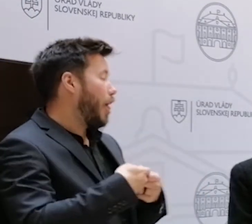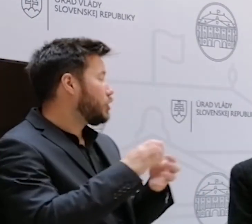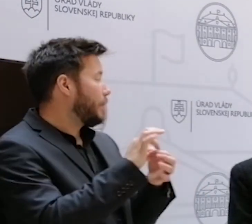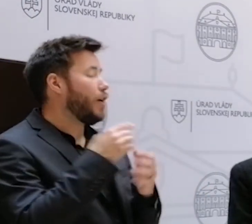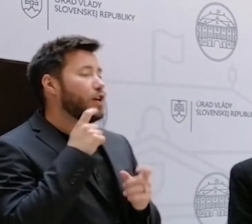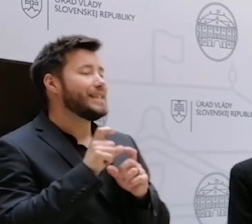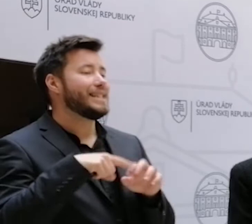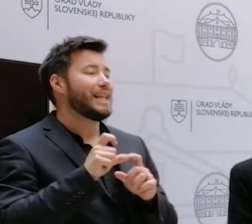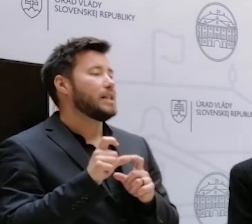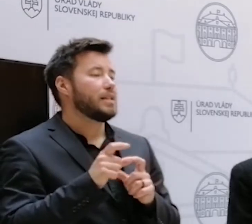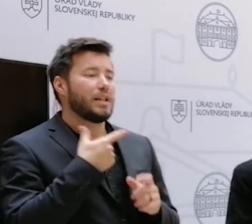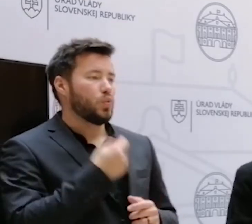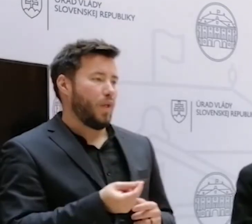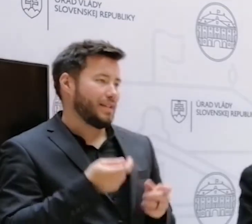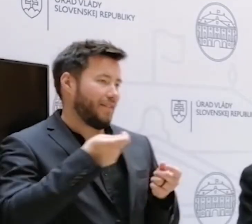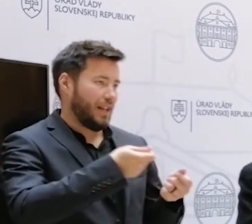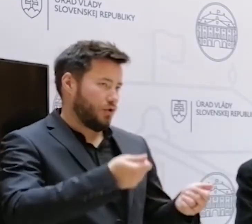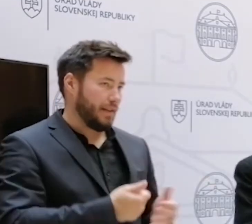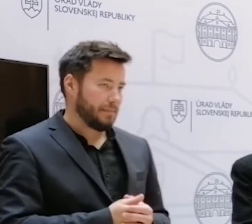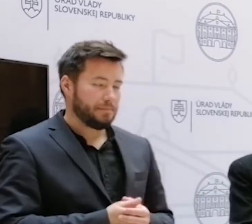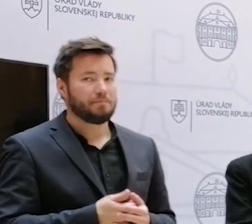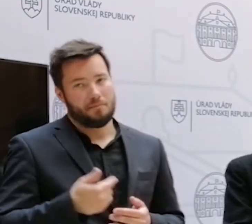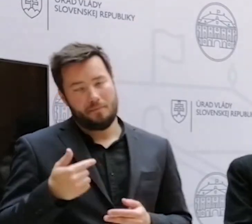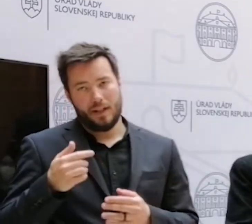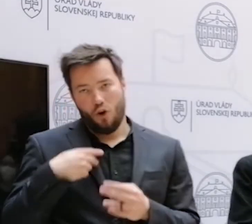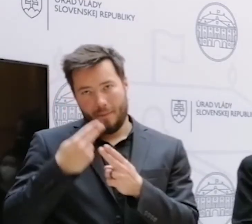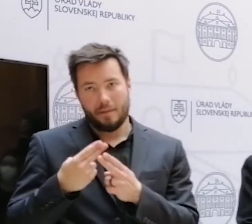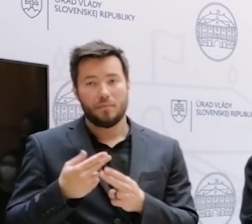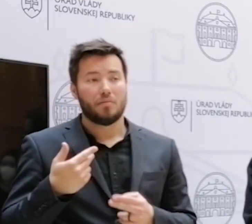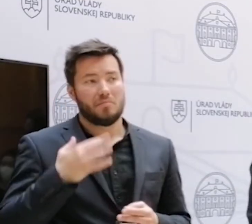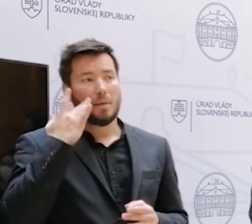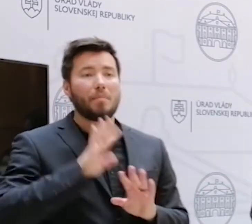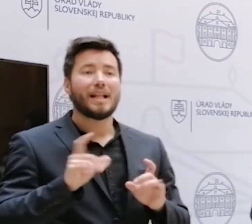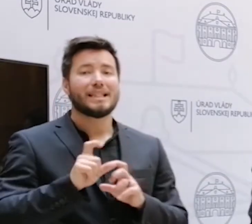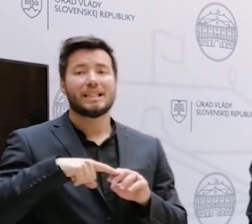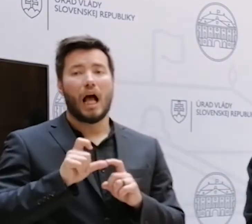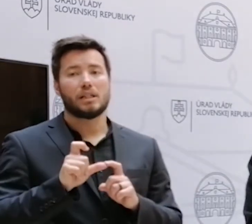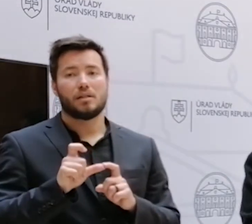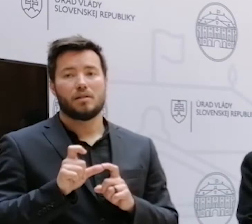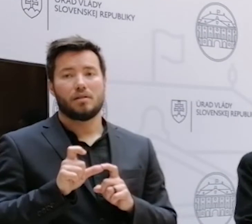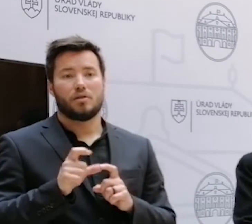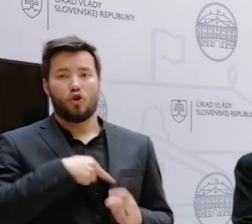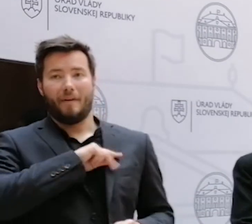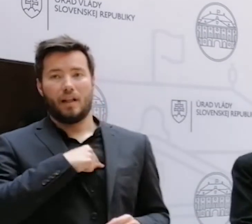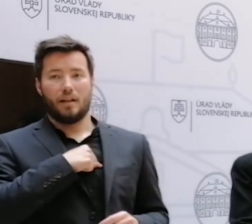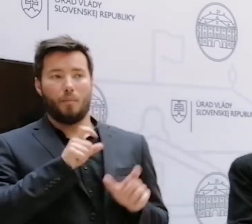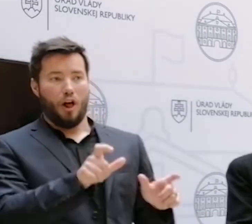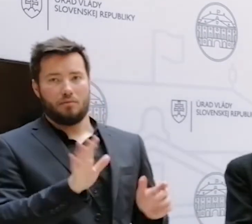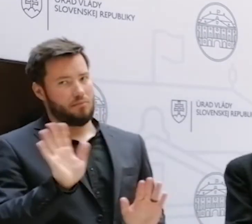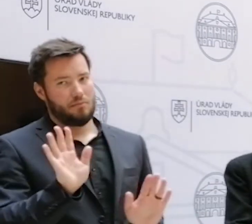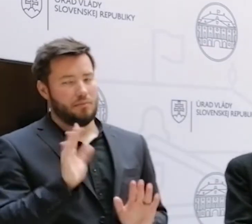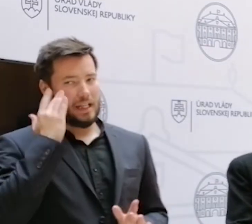že Saske nesúhlasí s tou formou financovania. Tak ja som teda bola pri viacerých koaličných rokovaniach a nemyslím si, že to stojí na Saske. To si teda naozaj nemyslím.